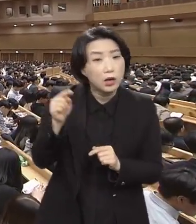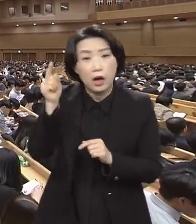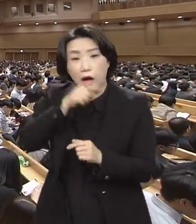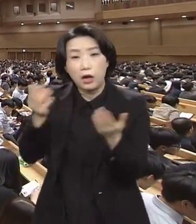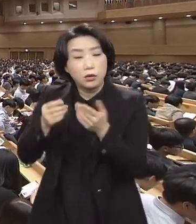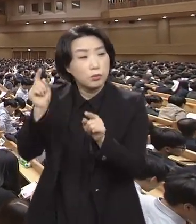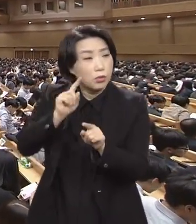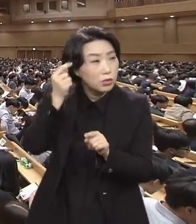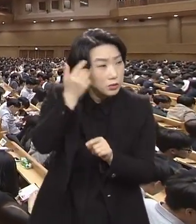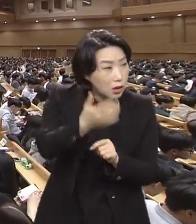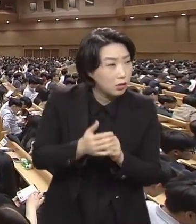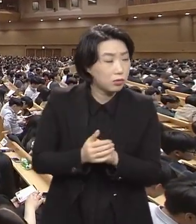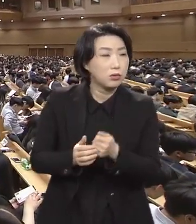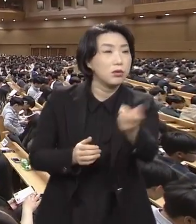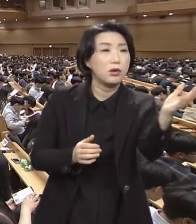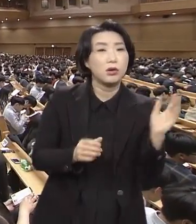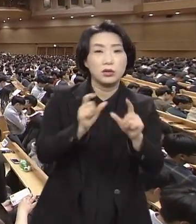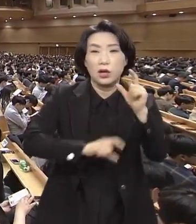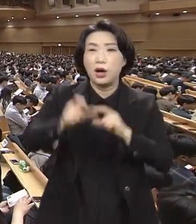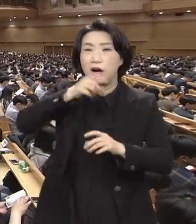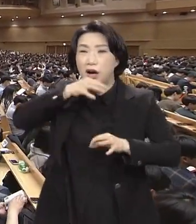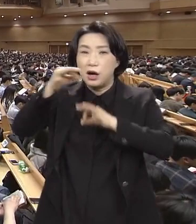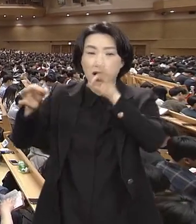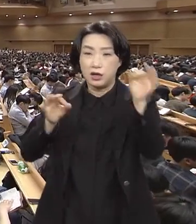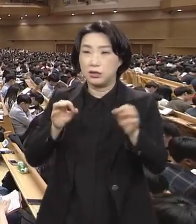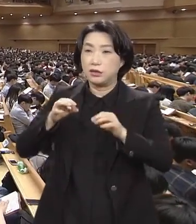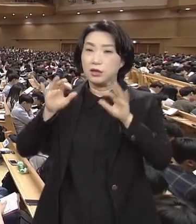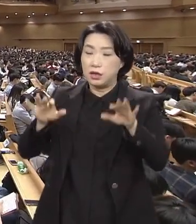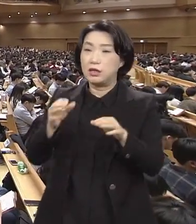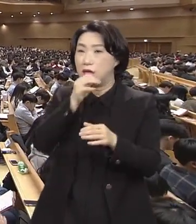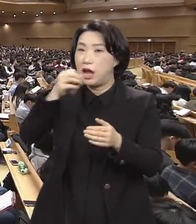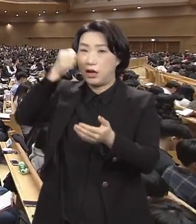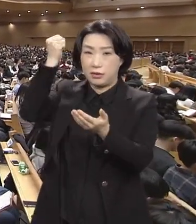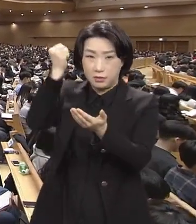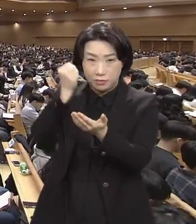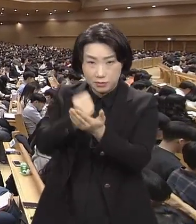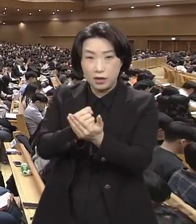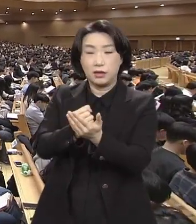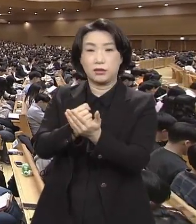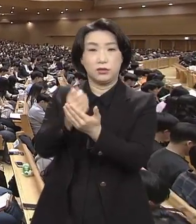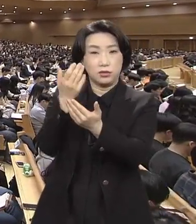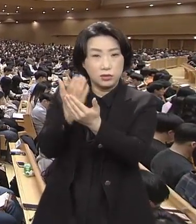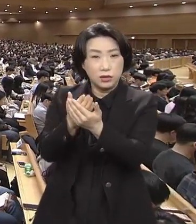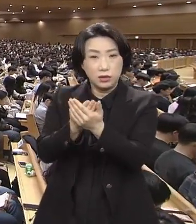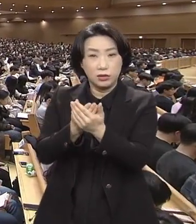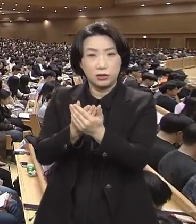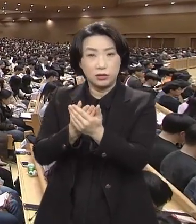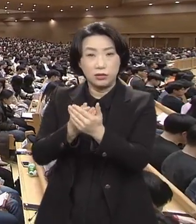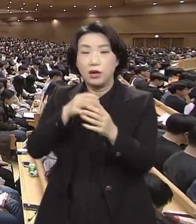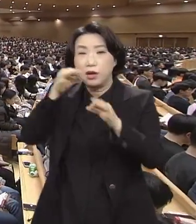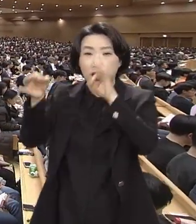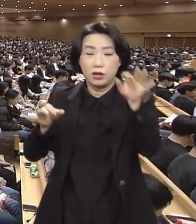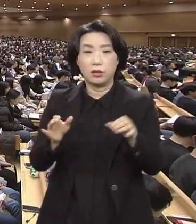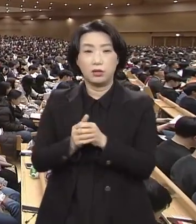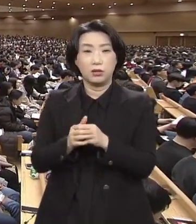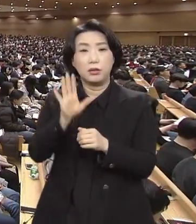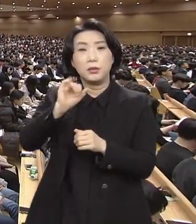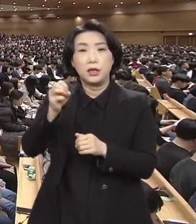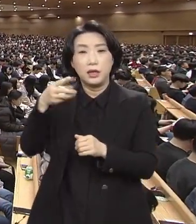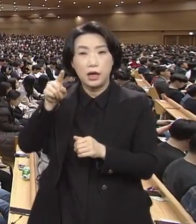하였느냐 저희가 더욱 소리질러 가로돼 십자가에 못 박혀야 하겠나이다 하는지라 빌라도가 아무 효험도 없이